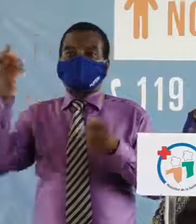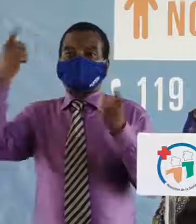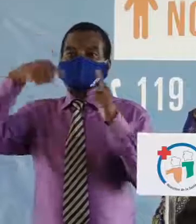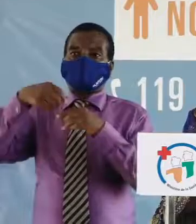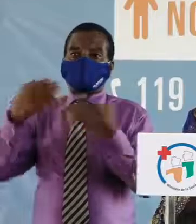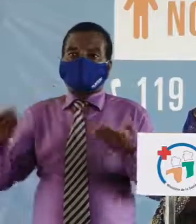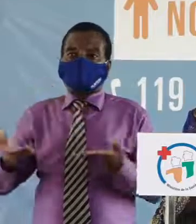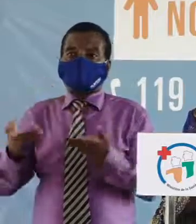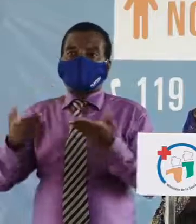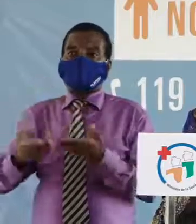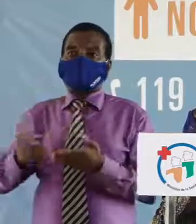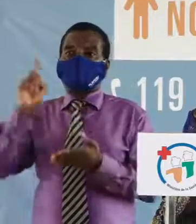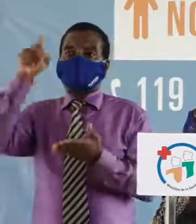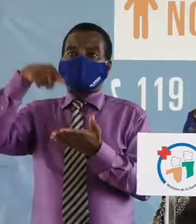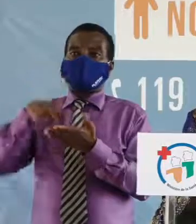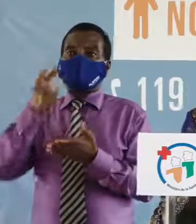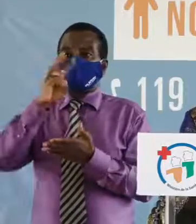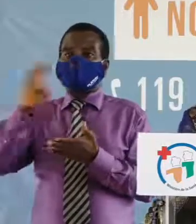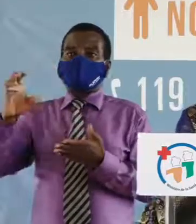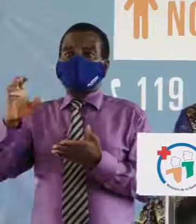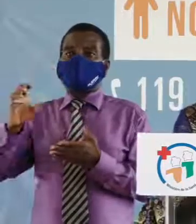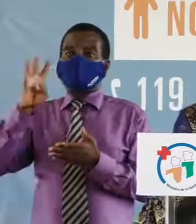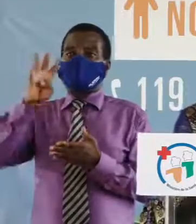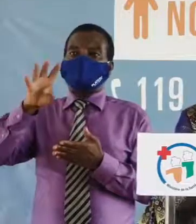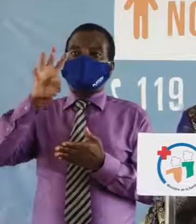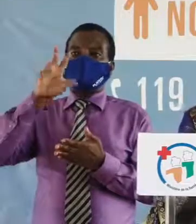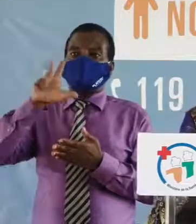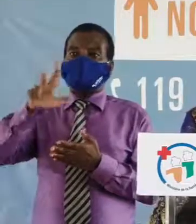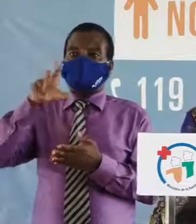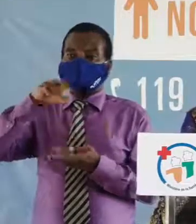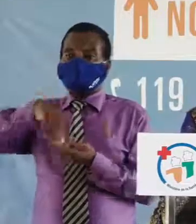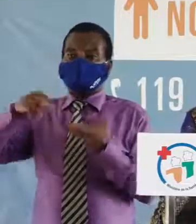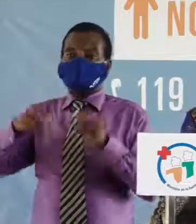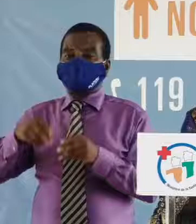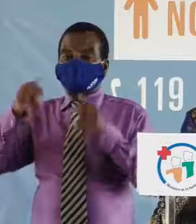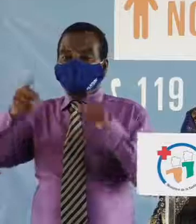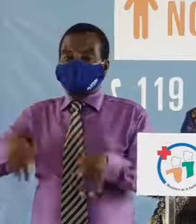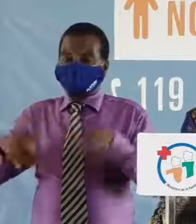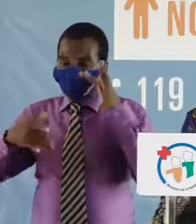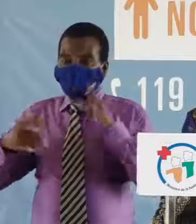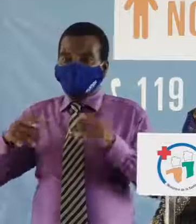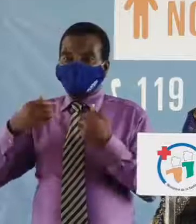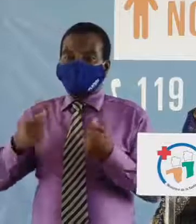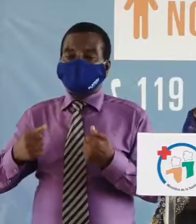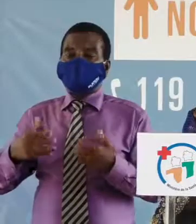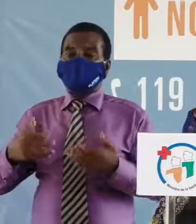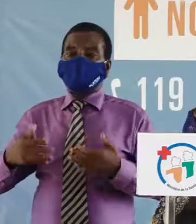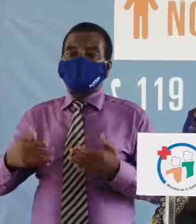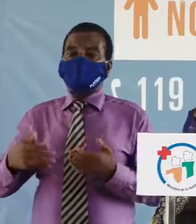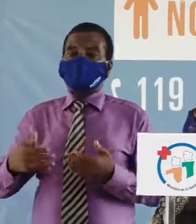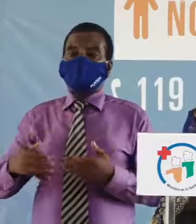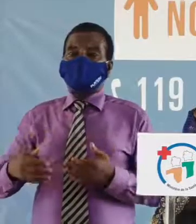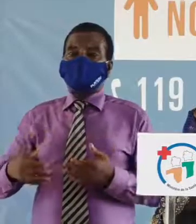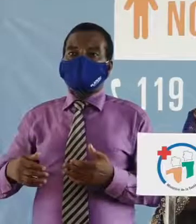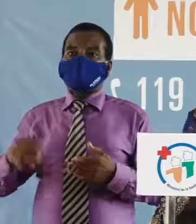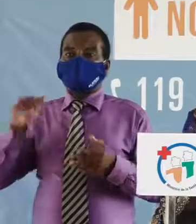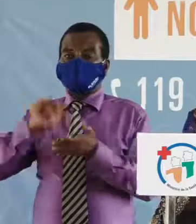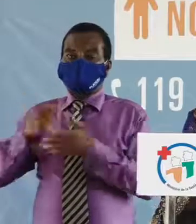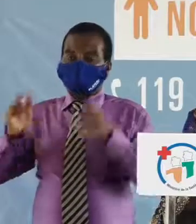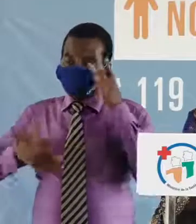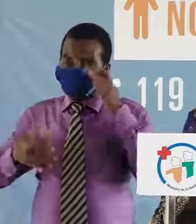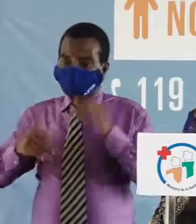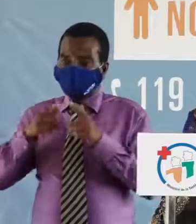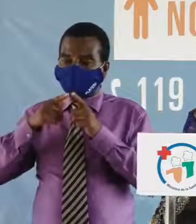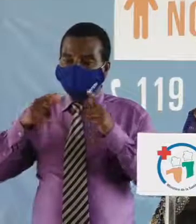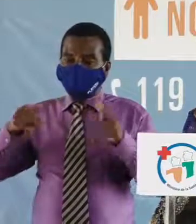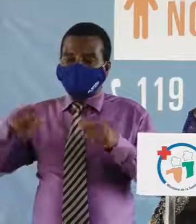-là. 1 643, le nombre de cas dépistés encore actifs. Les puissants de la pandémie restent